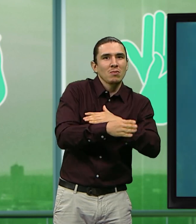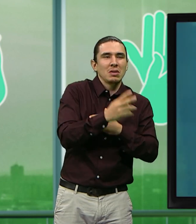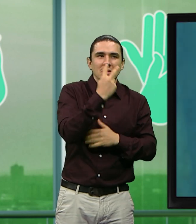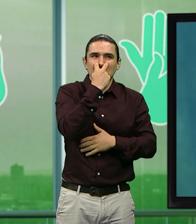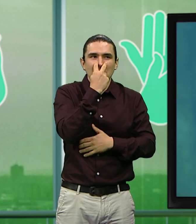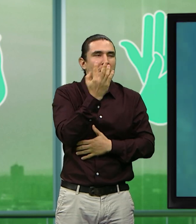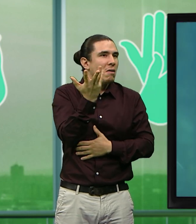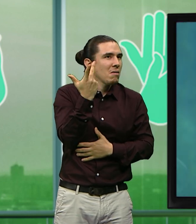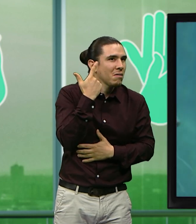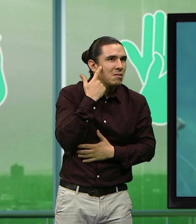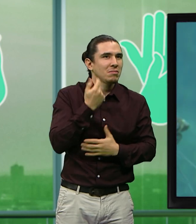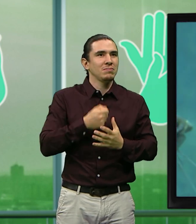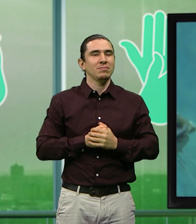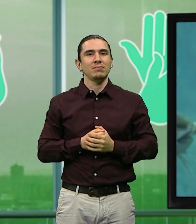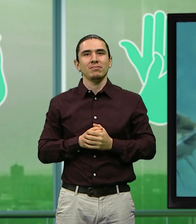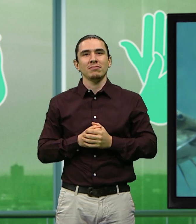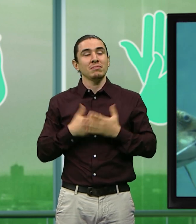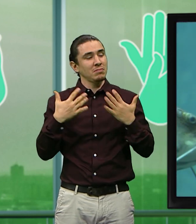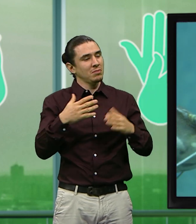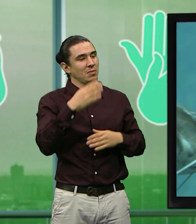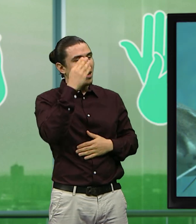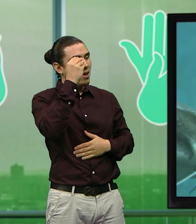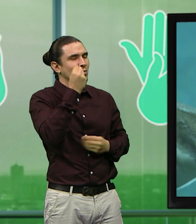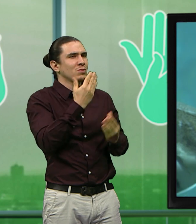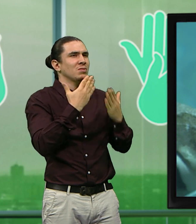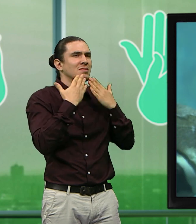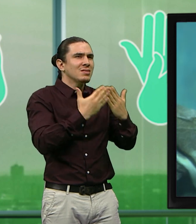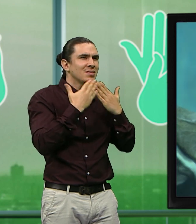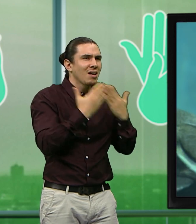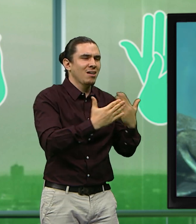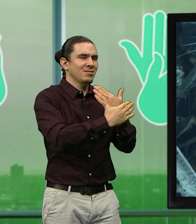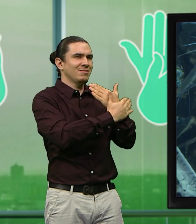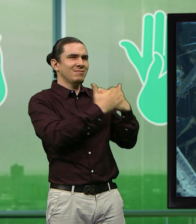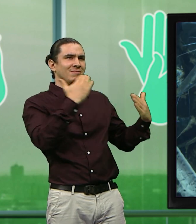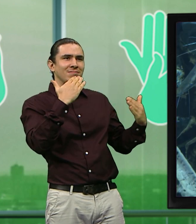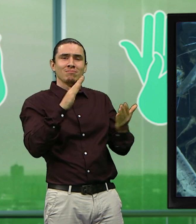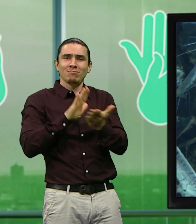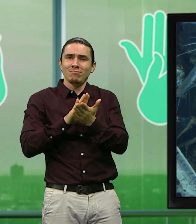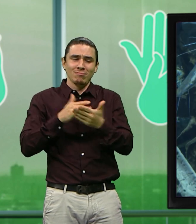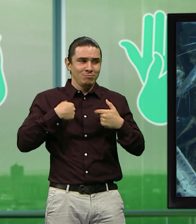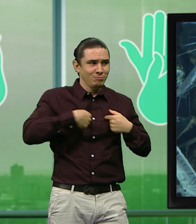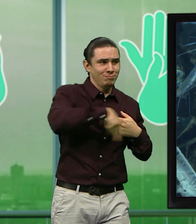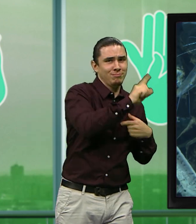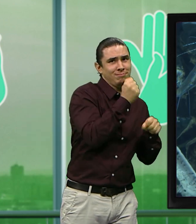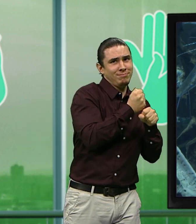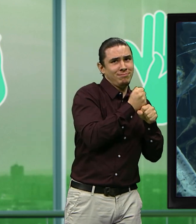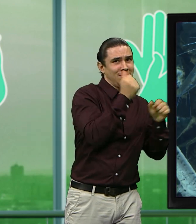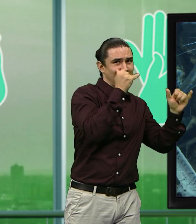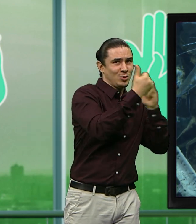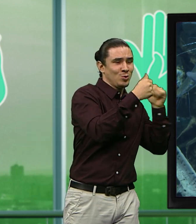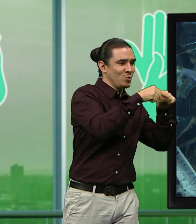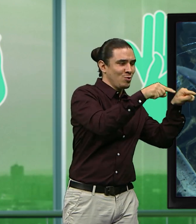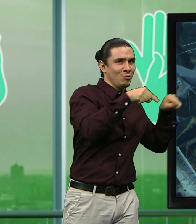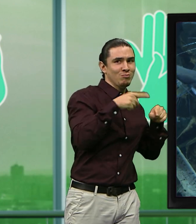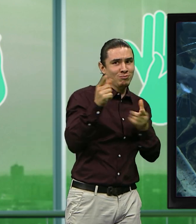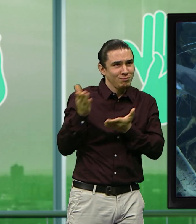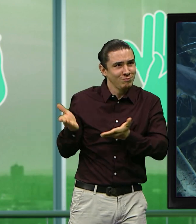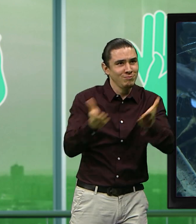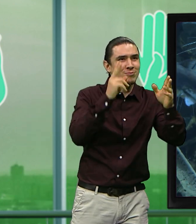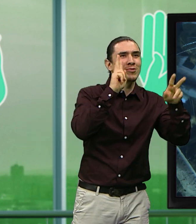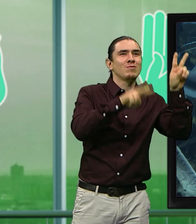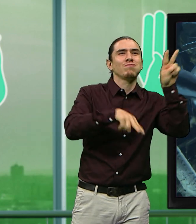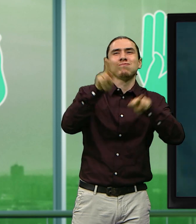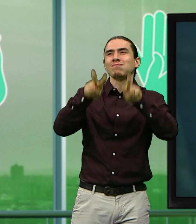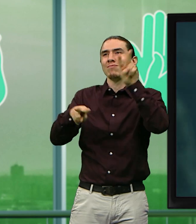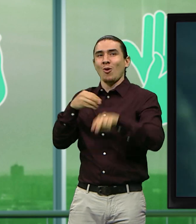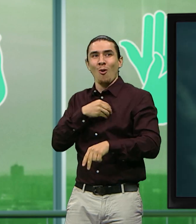la información. Antonia, muchísimas gracias por la invitación y a ustedes se las dejo abiertas, porque yo por lo menos me sentí como una